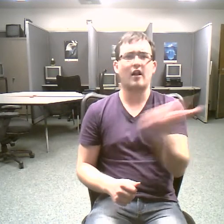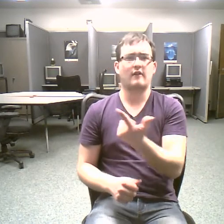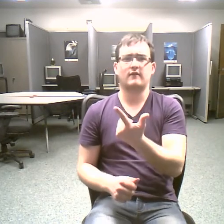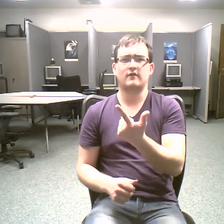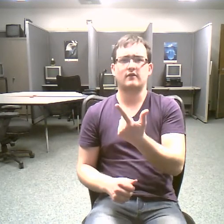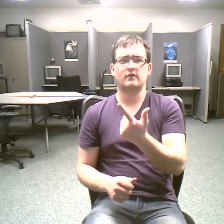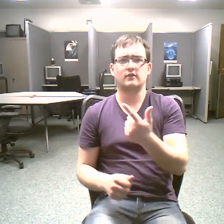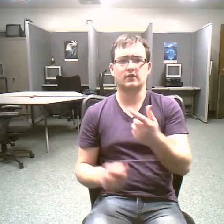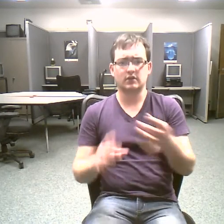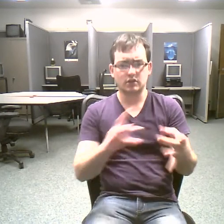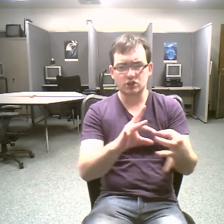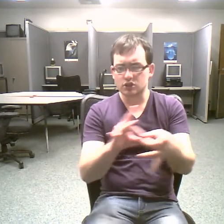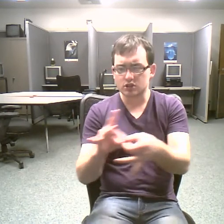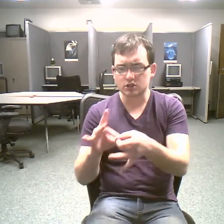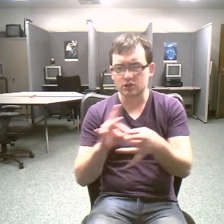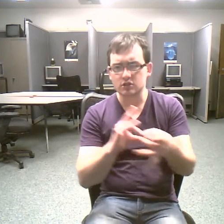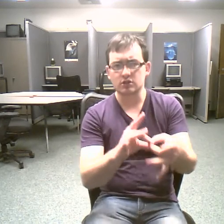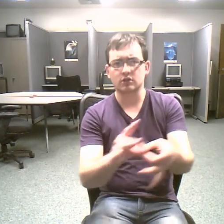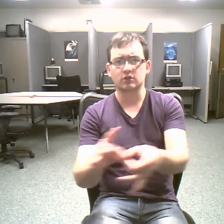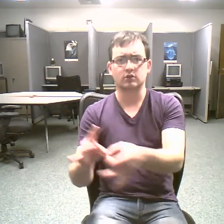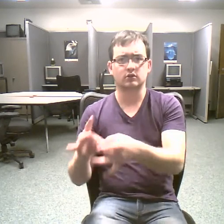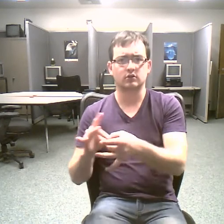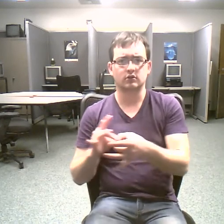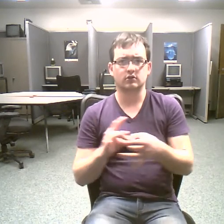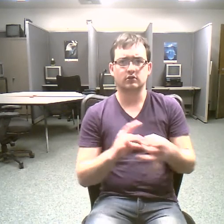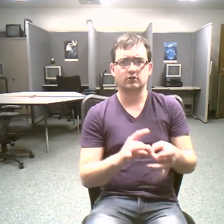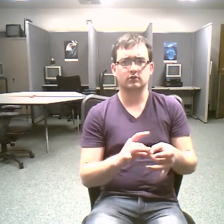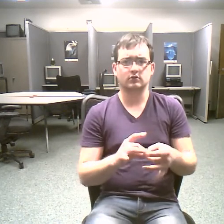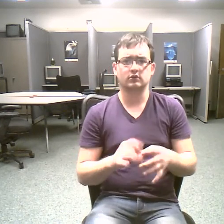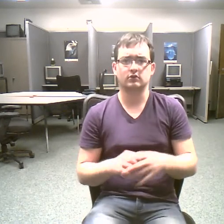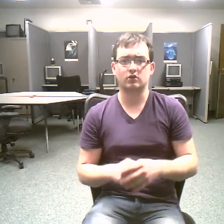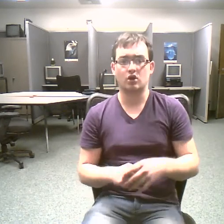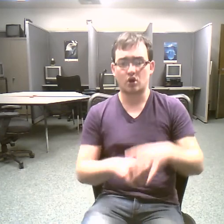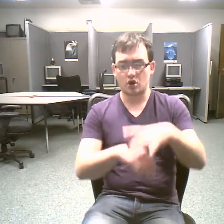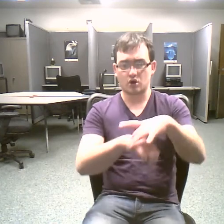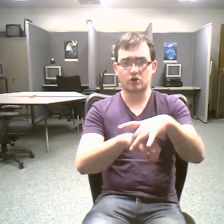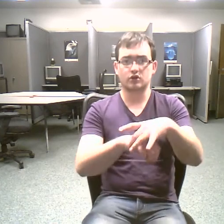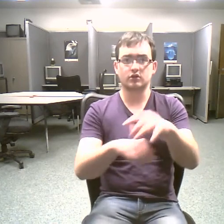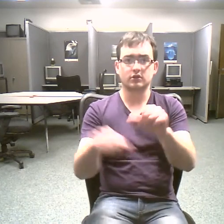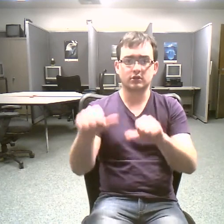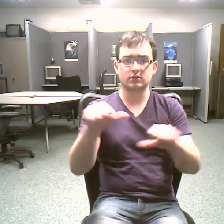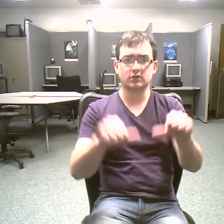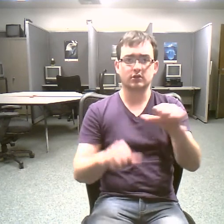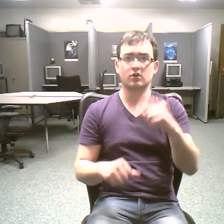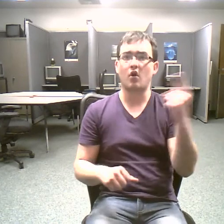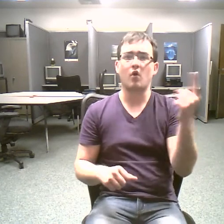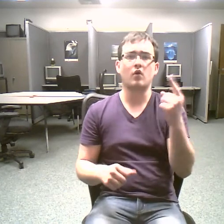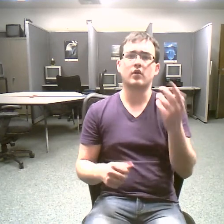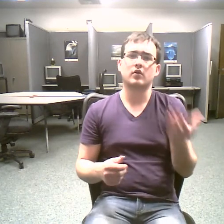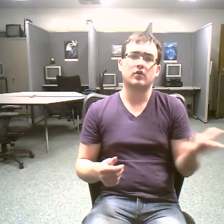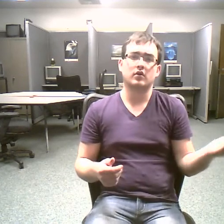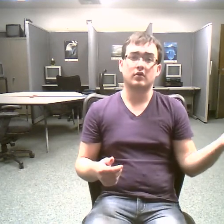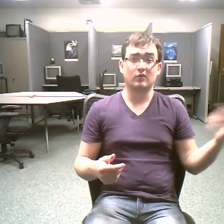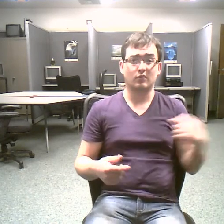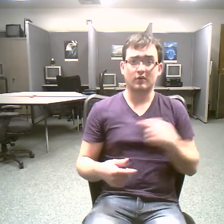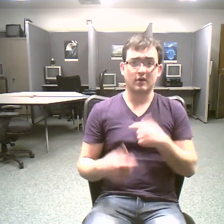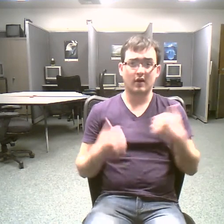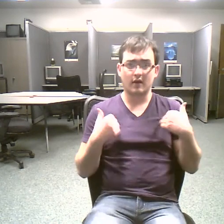earth science knowledge is the only tool we have to ensure public understanding of earth and its delicate balance of systems